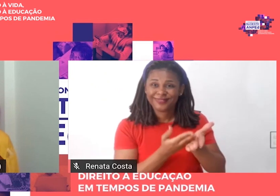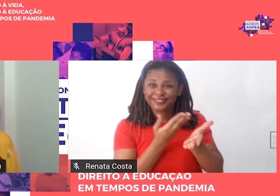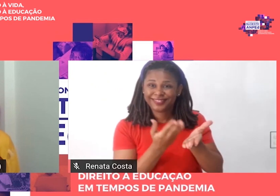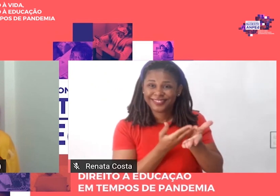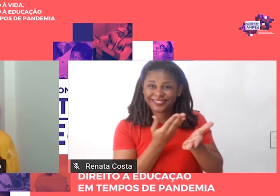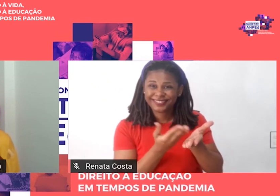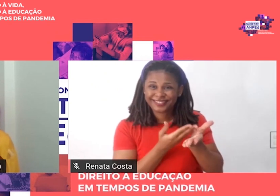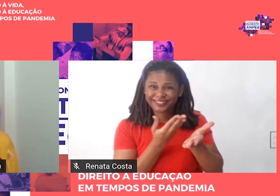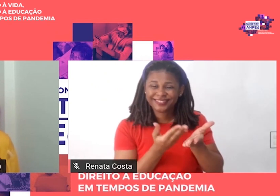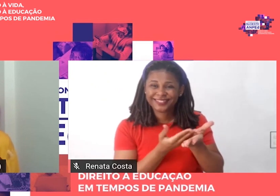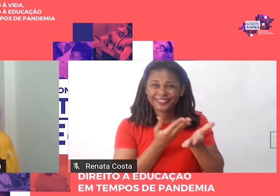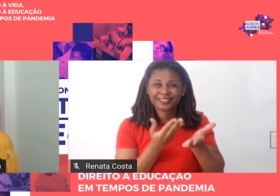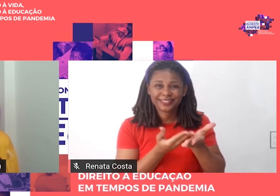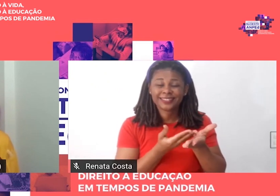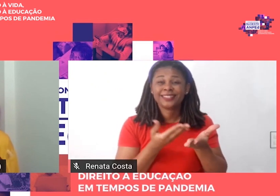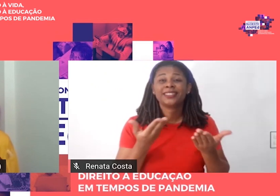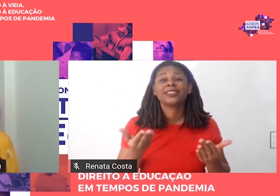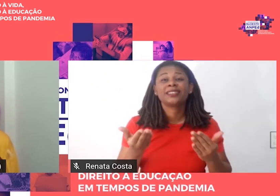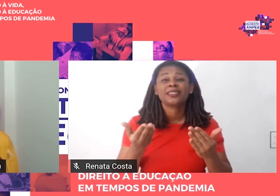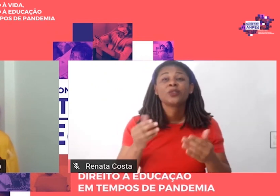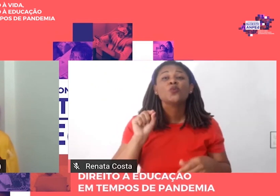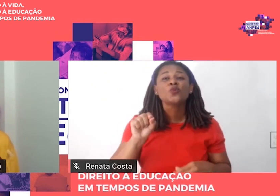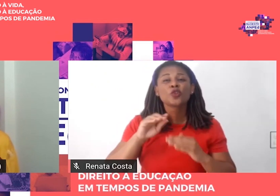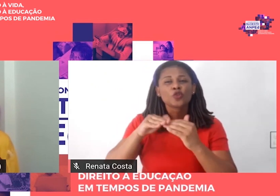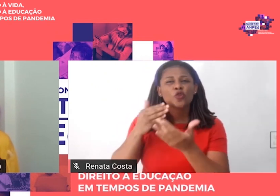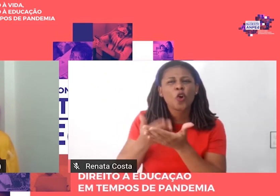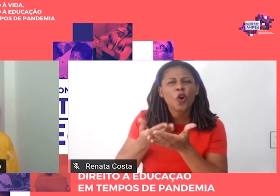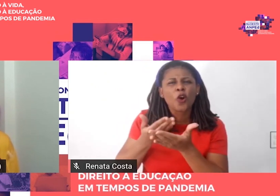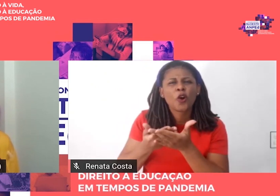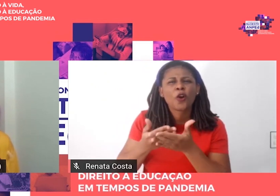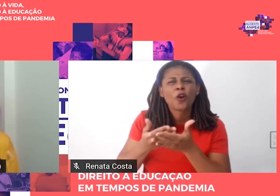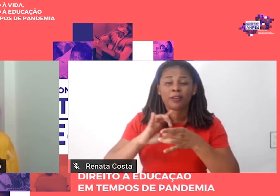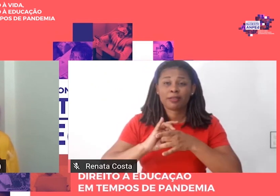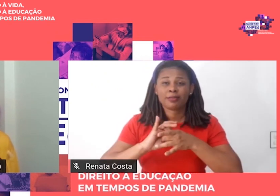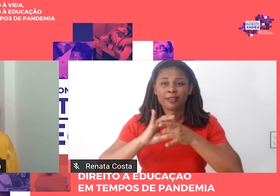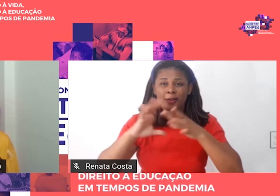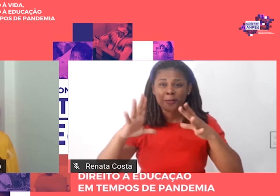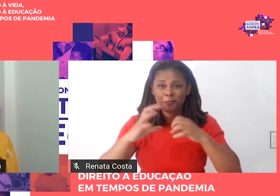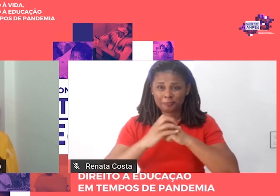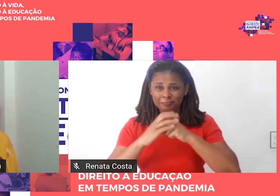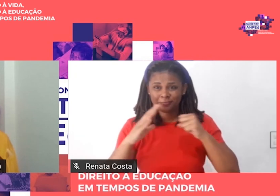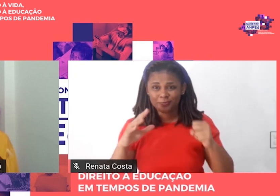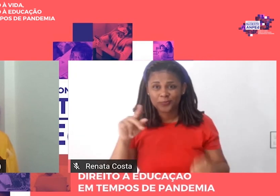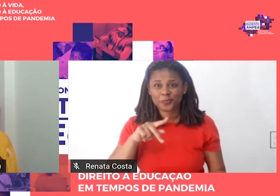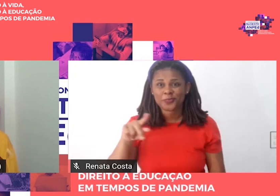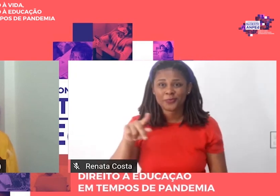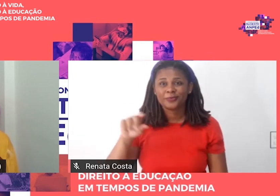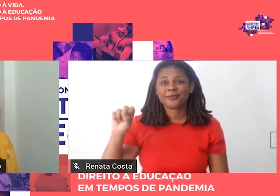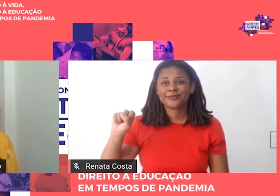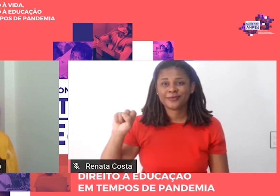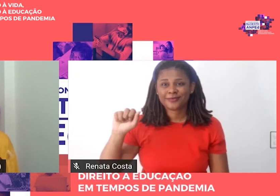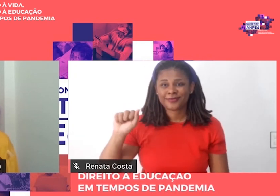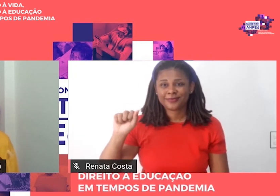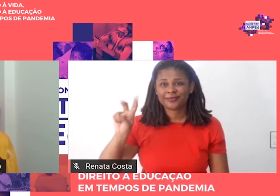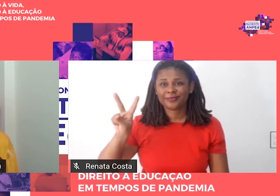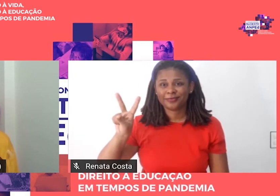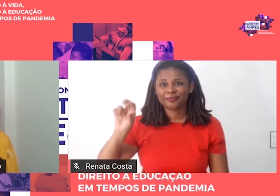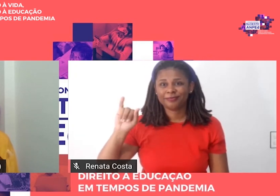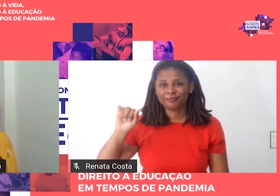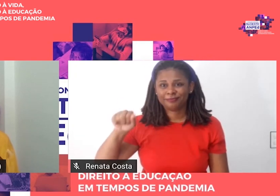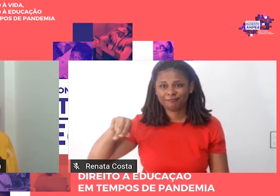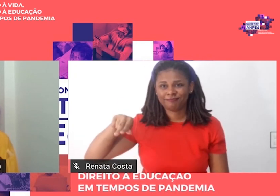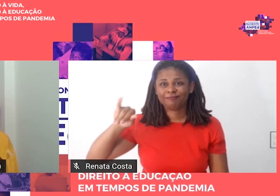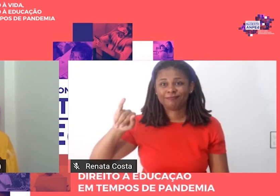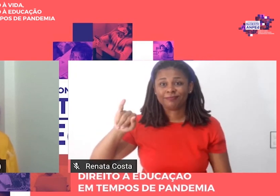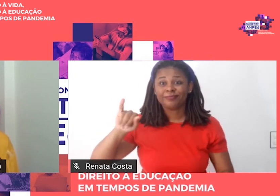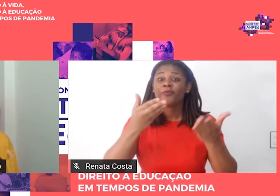Escola e Democracia do professor Dermerval Saviani. Então, eu vou convidar agora para falar e